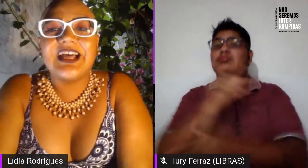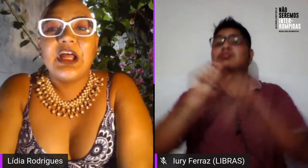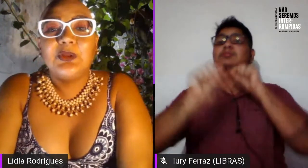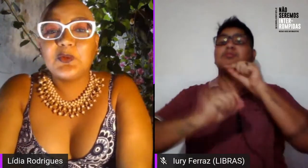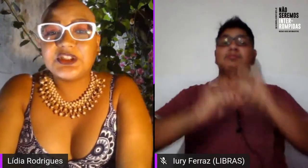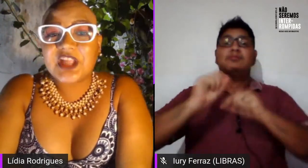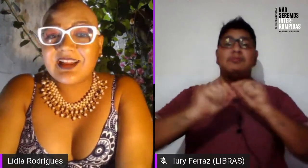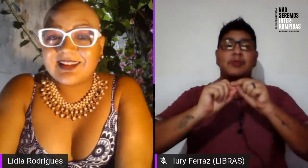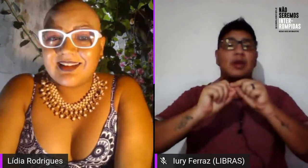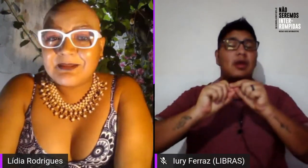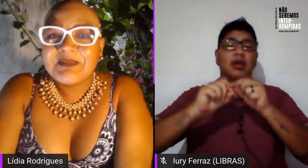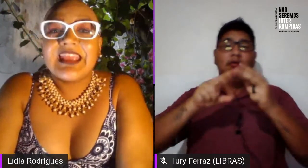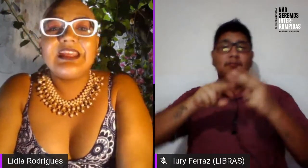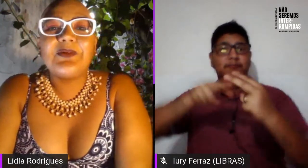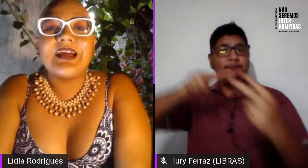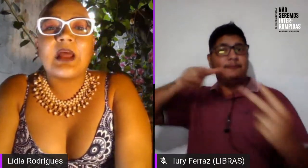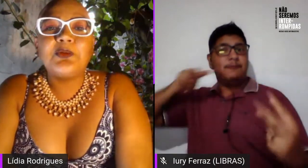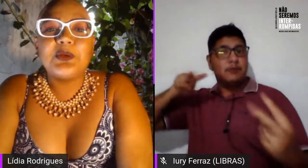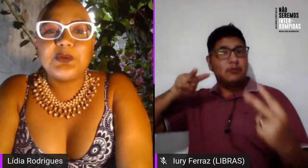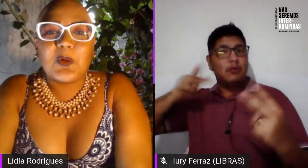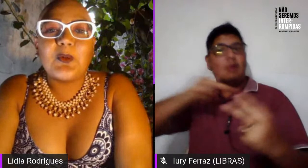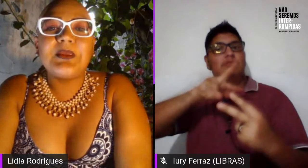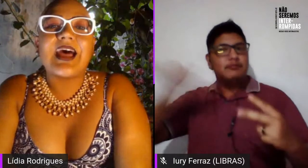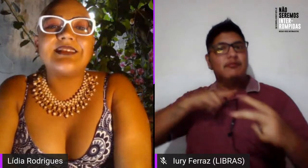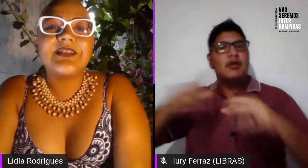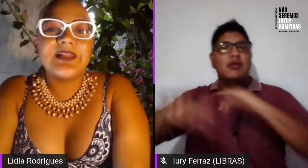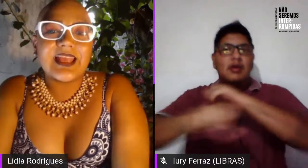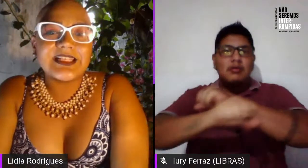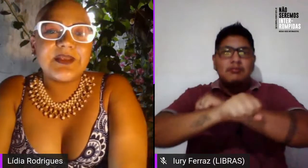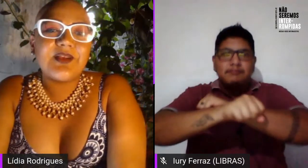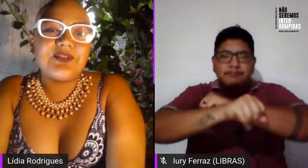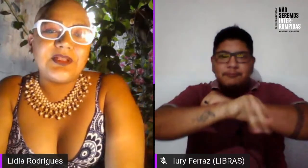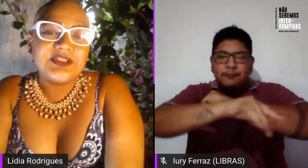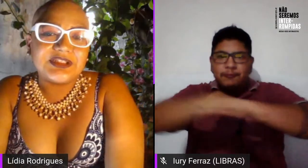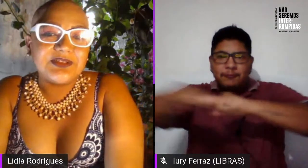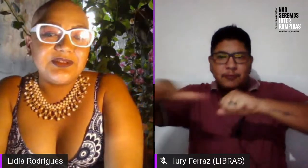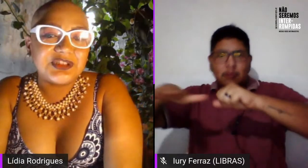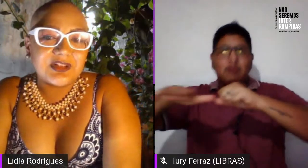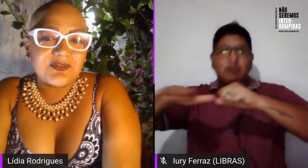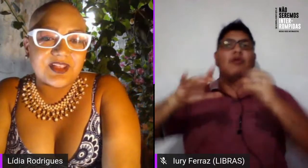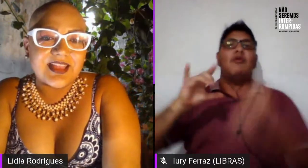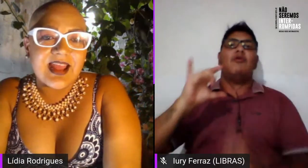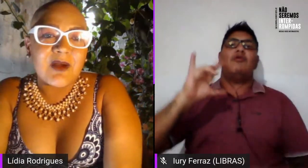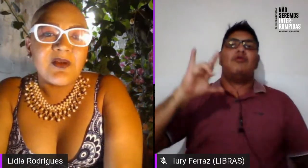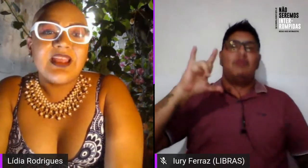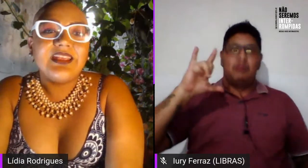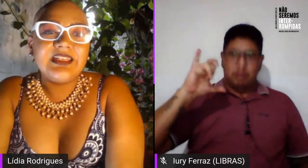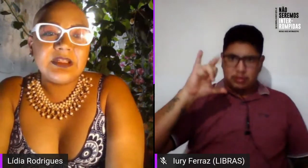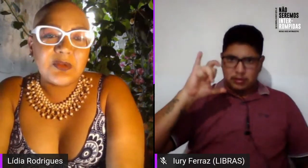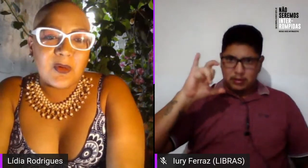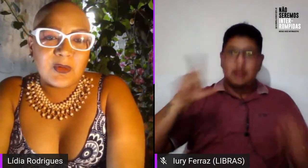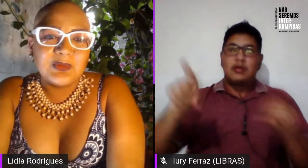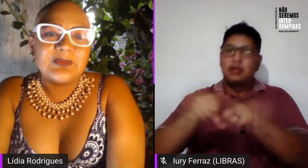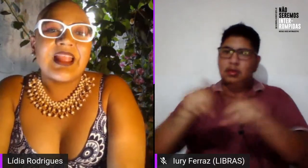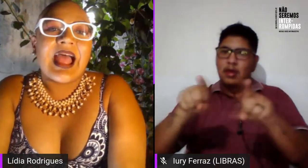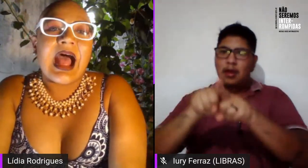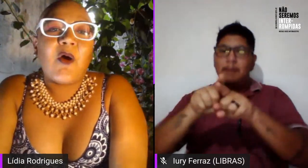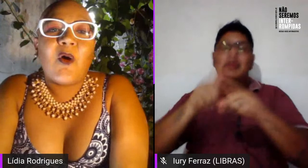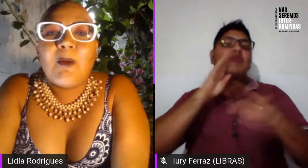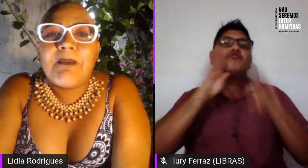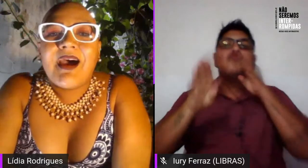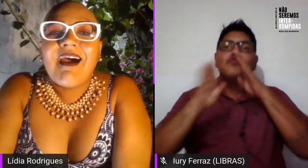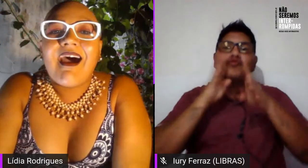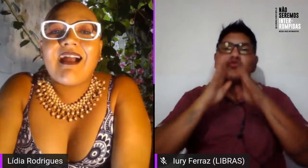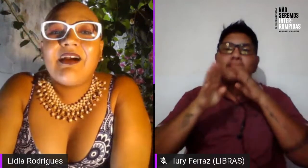transmitida no Instagram e no canal do YouTube da Ação Lésbica Feminista do Distrito Federal em Torno,